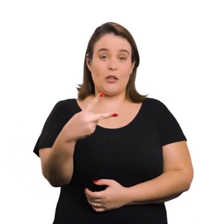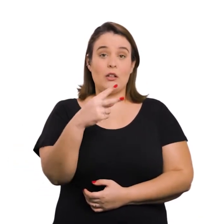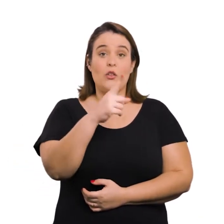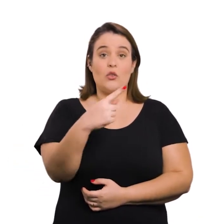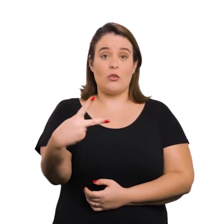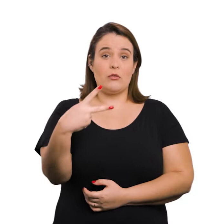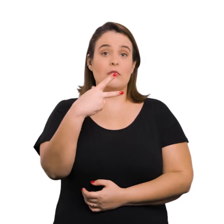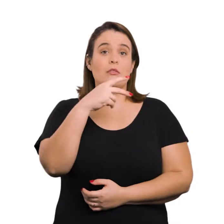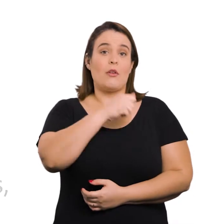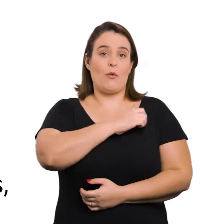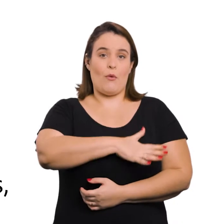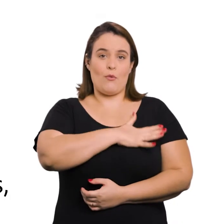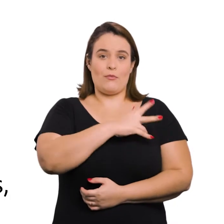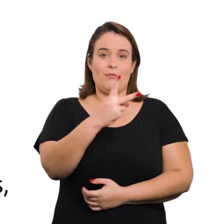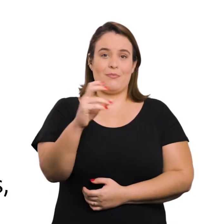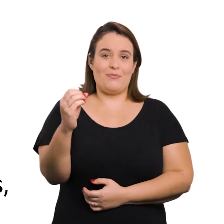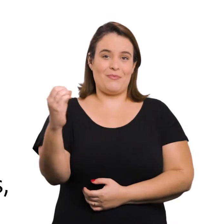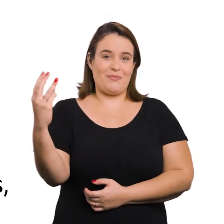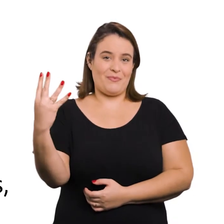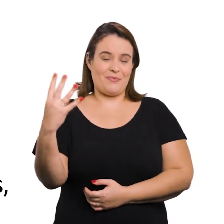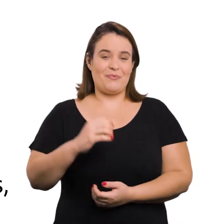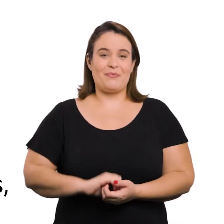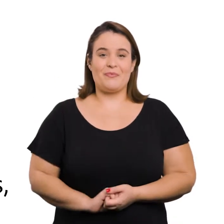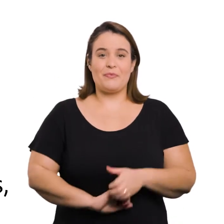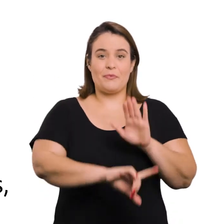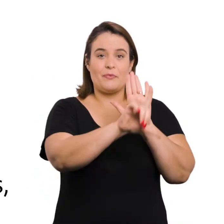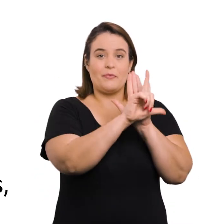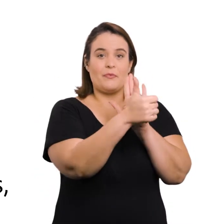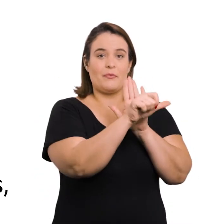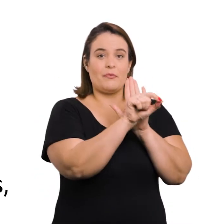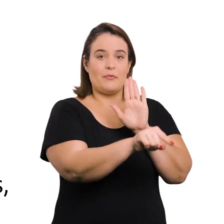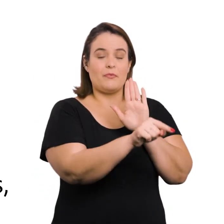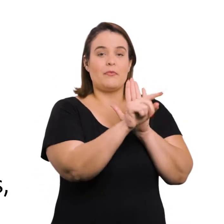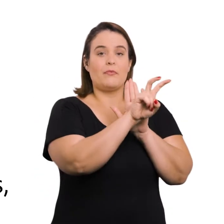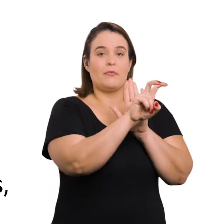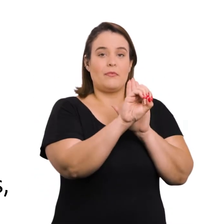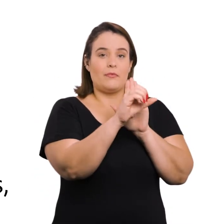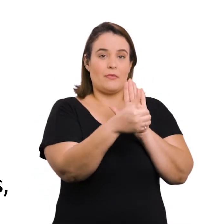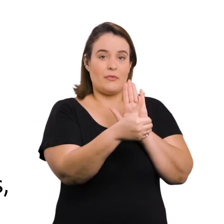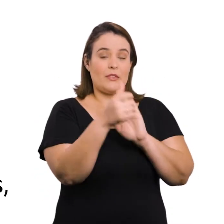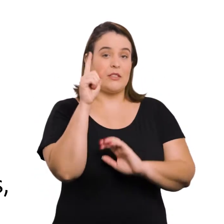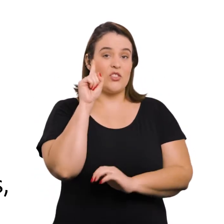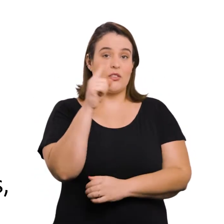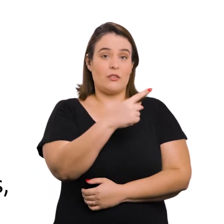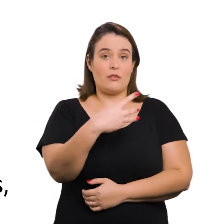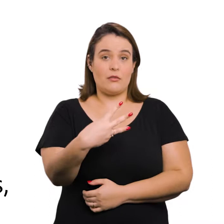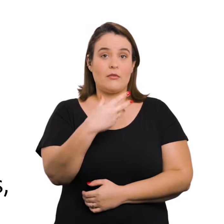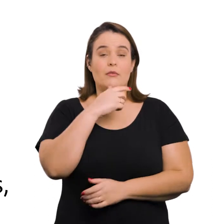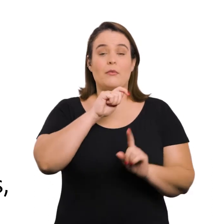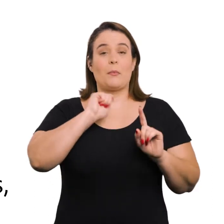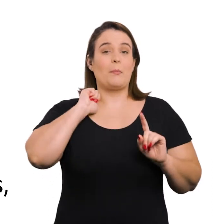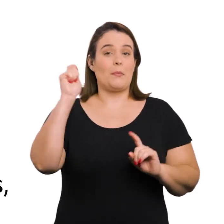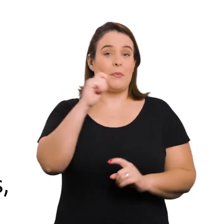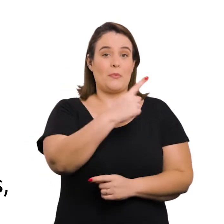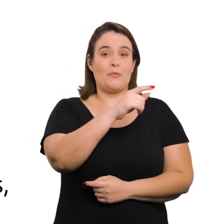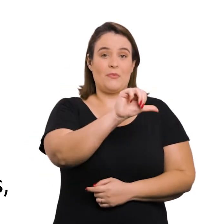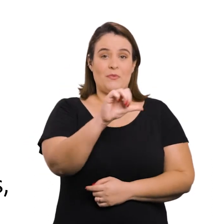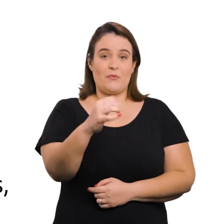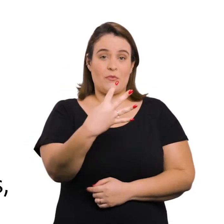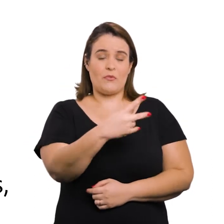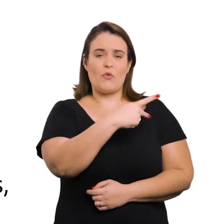agosto de 2004. Lei nº 11.506, de 13 de abril de 1994.